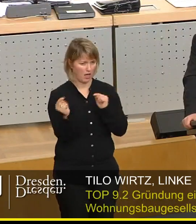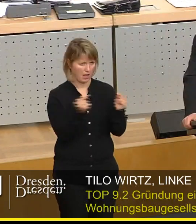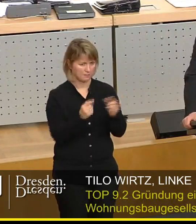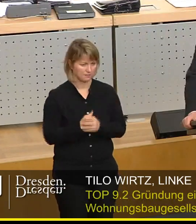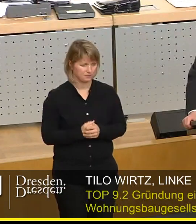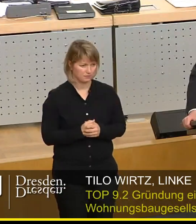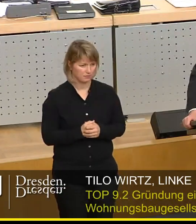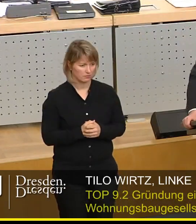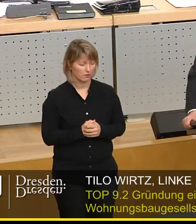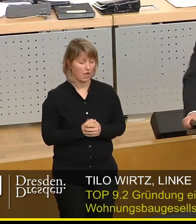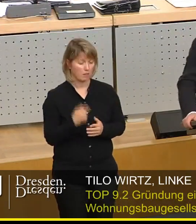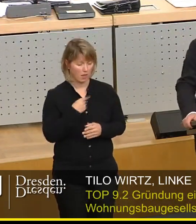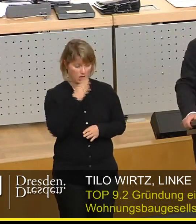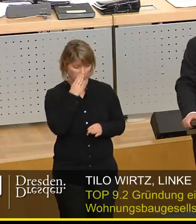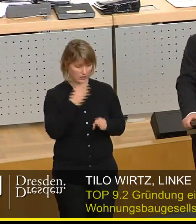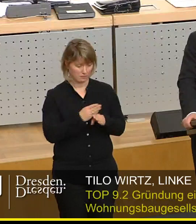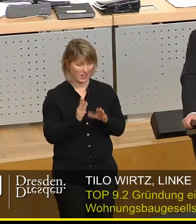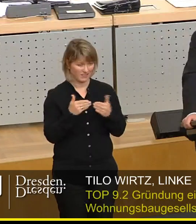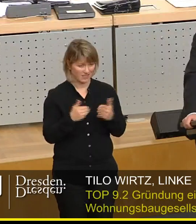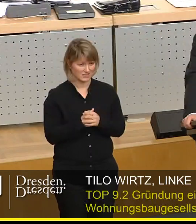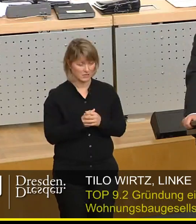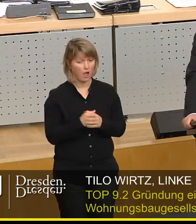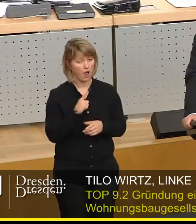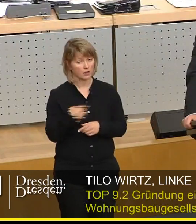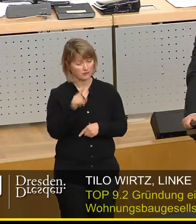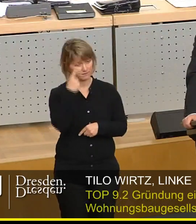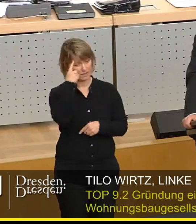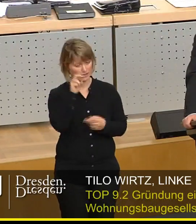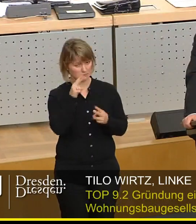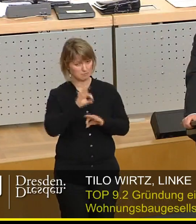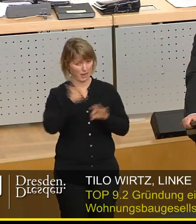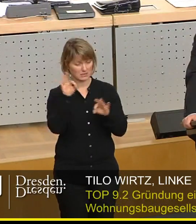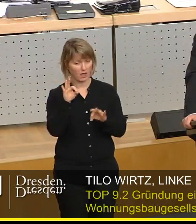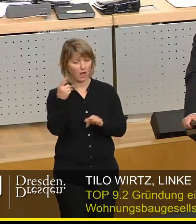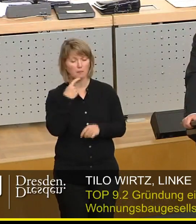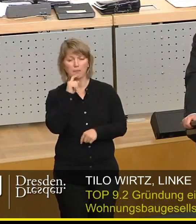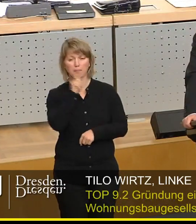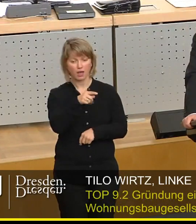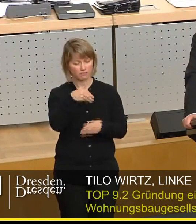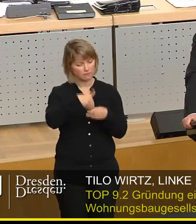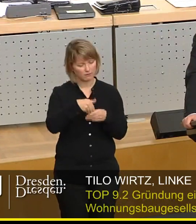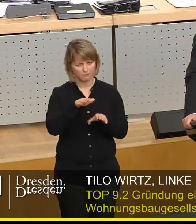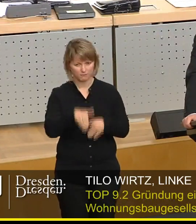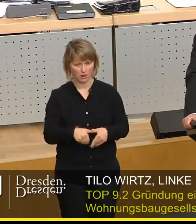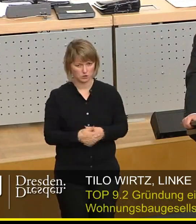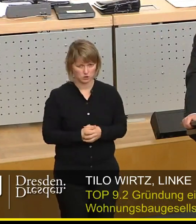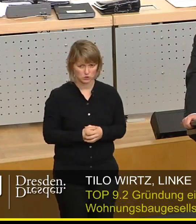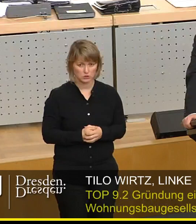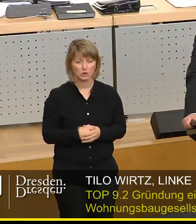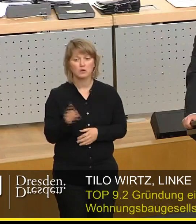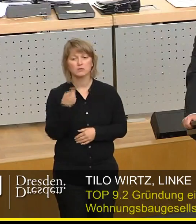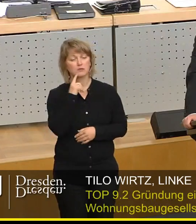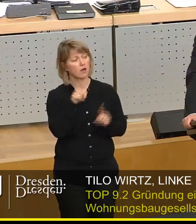Unverfroren finde ich es, wie hier eigentlich wieder besseren Wissens falsche Tatsachen behauptet werden. Es wird hier rot-rot-grün